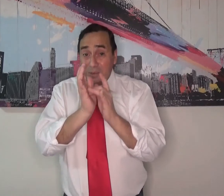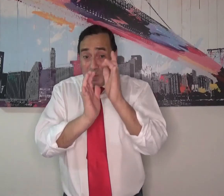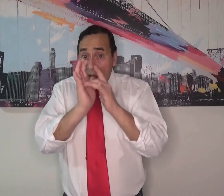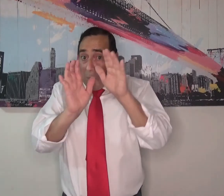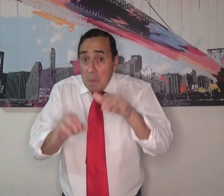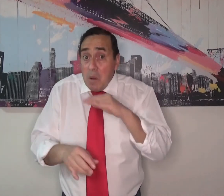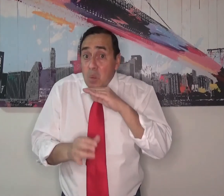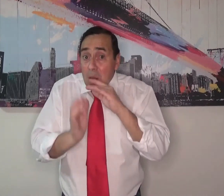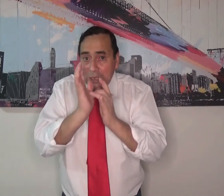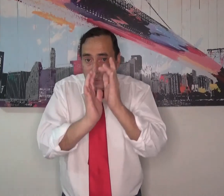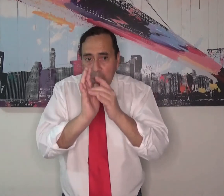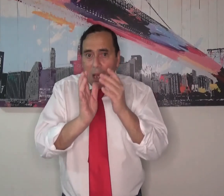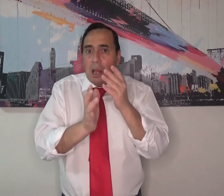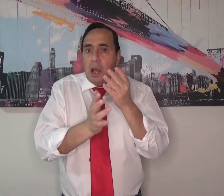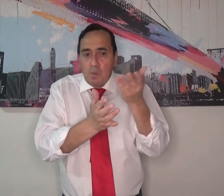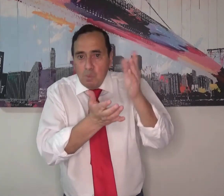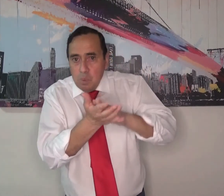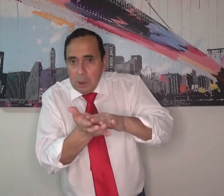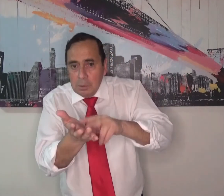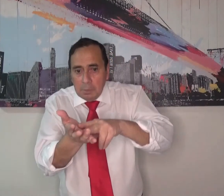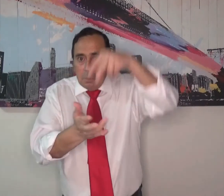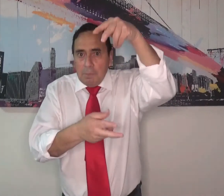vida nueva va a ser distinta la que tenemos acá.